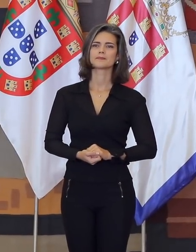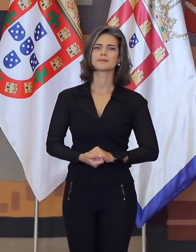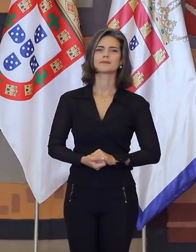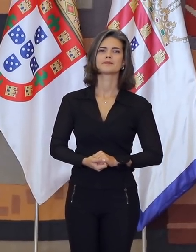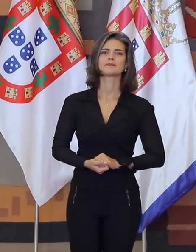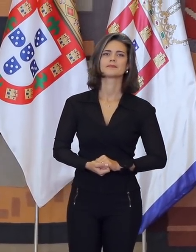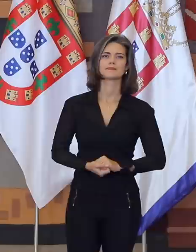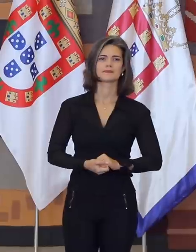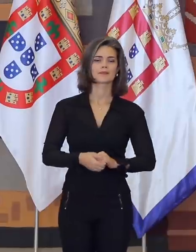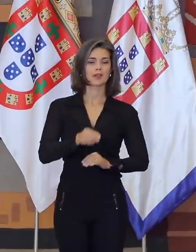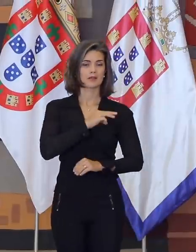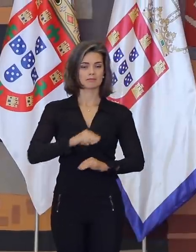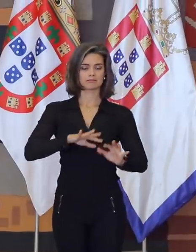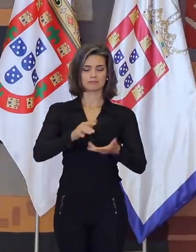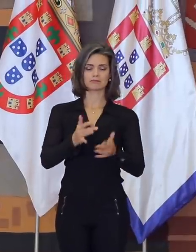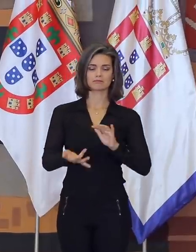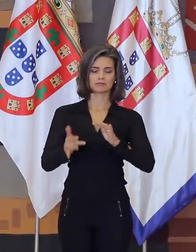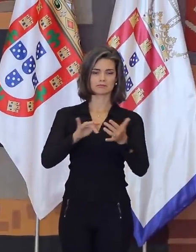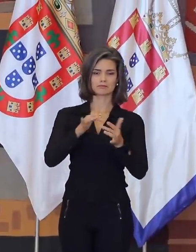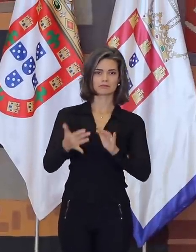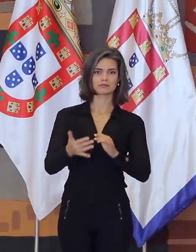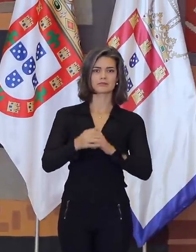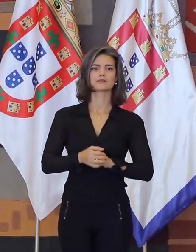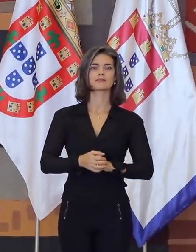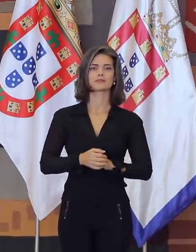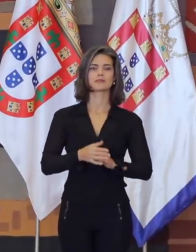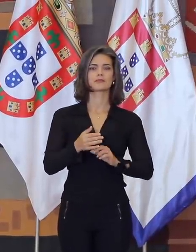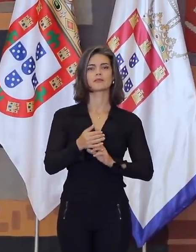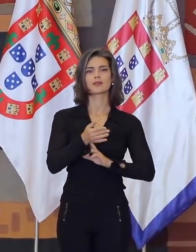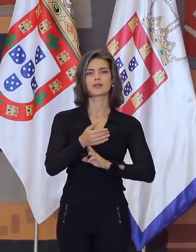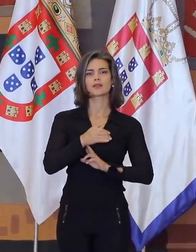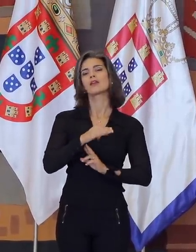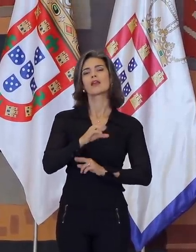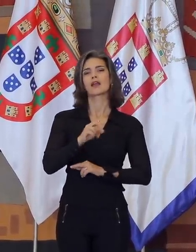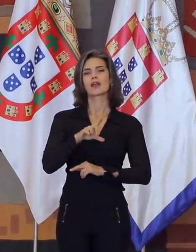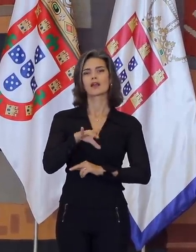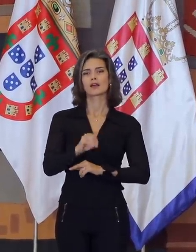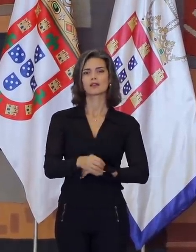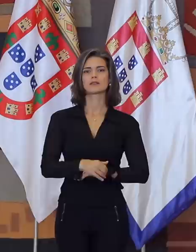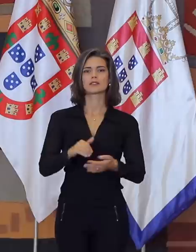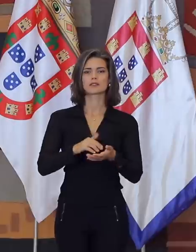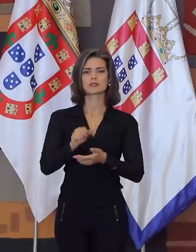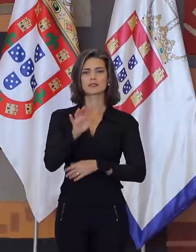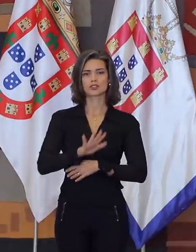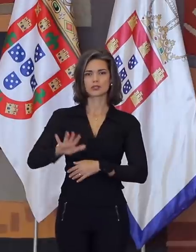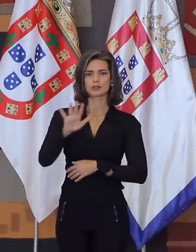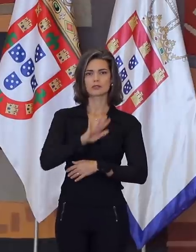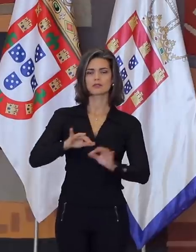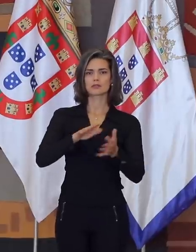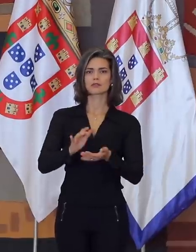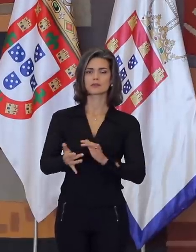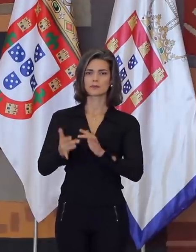Senhor ministro de Estado das Relações Exteriores, embaixador Carlos Alberto Franco França, senhor secretário-geral das